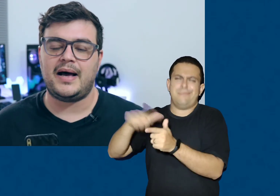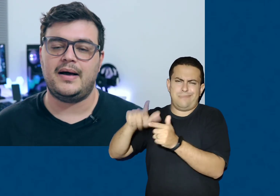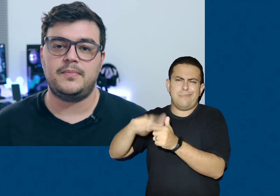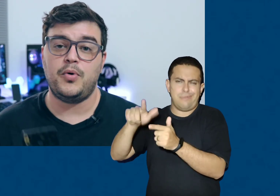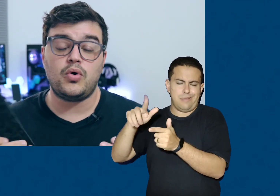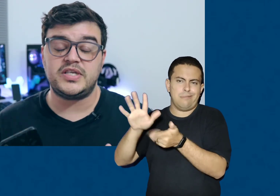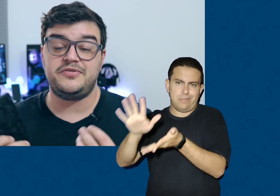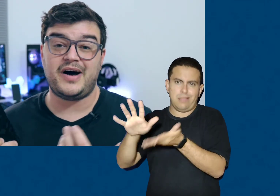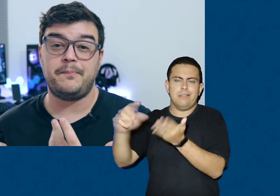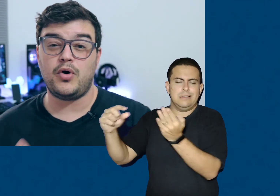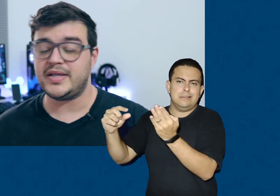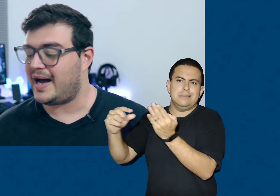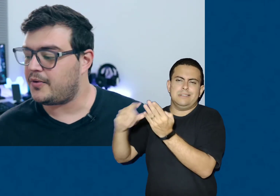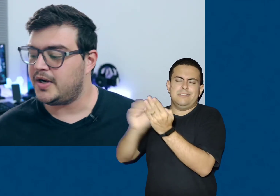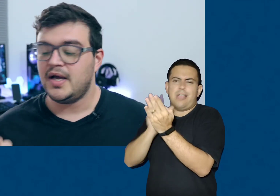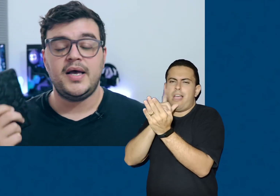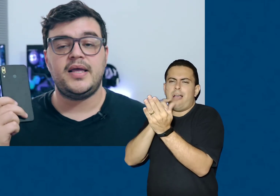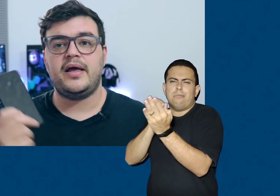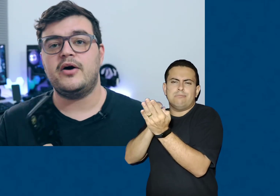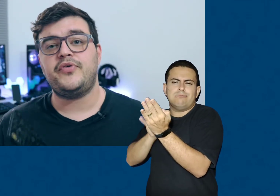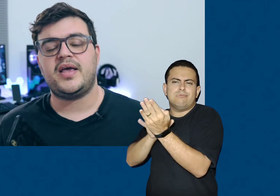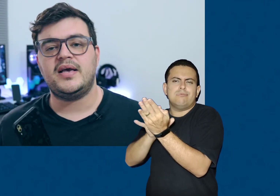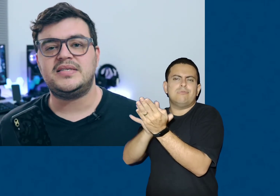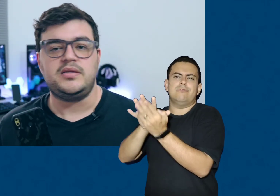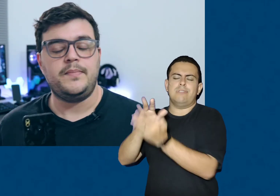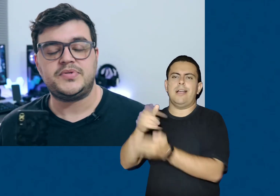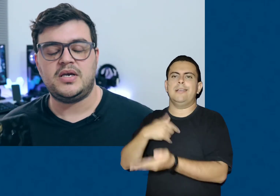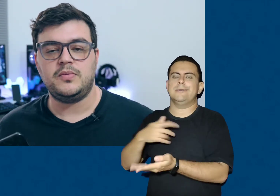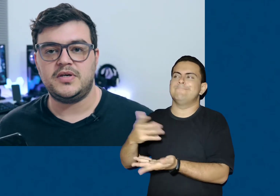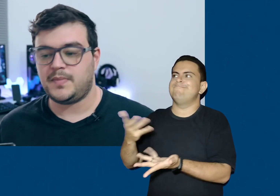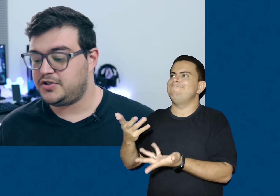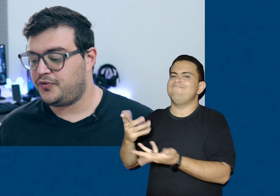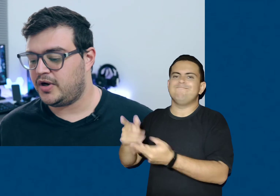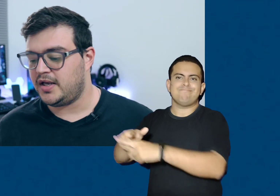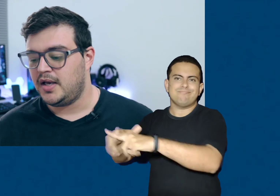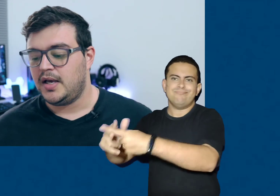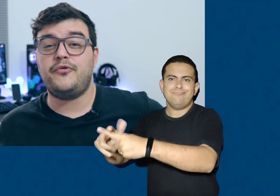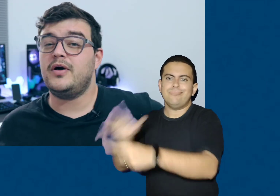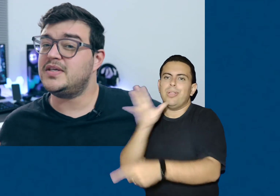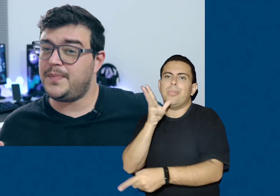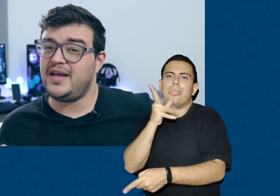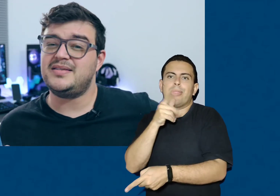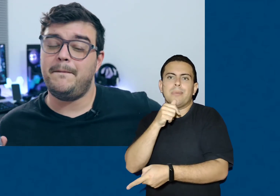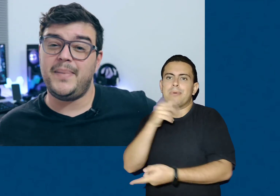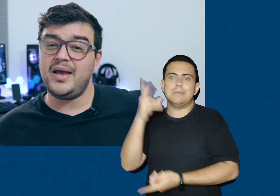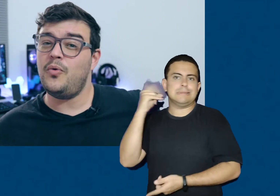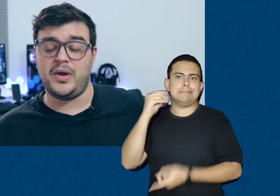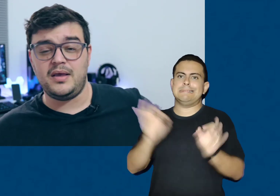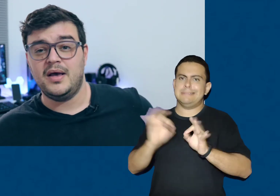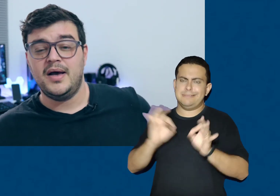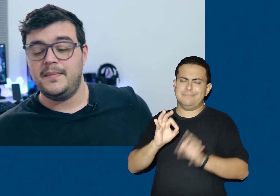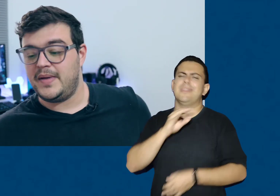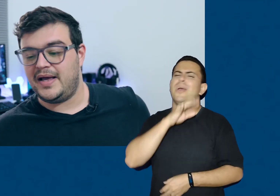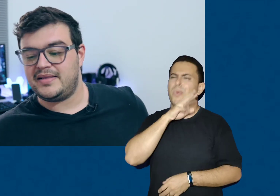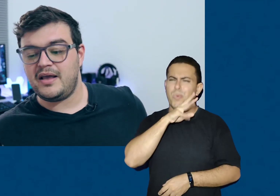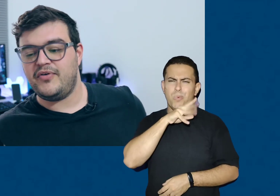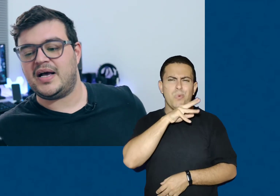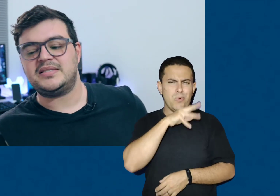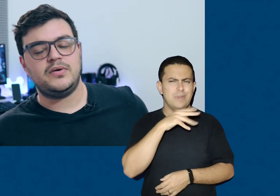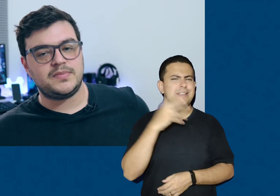por conta de vapor d'água, e aí eu fiquei esse tempo sem o meu smartphone, e foi uma experiência bem ruim, ter que ficar sem